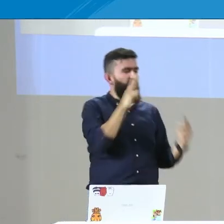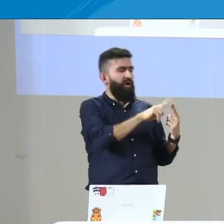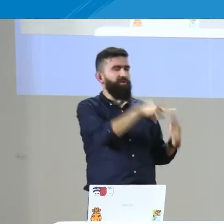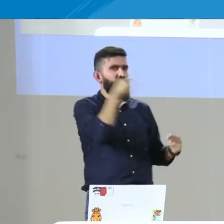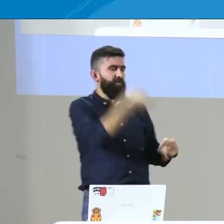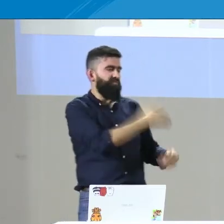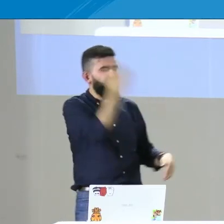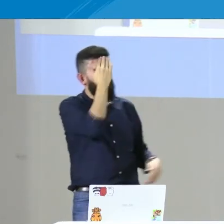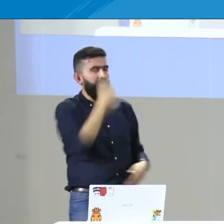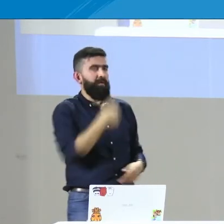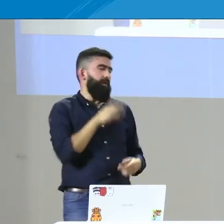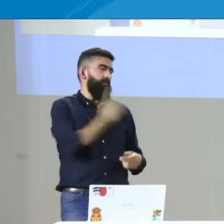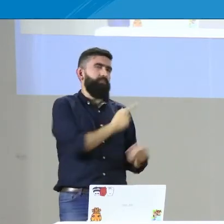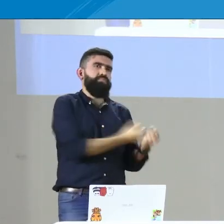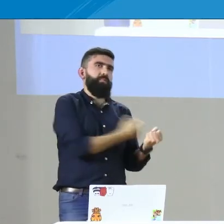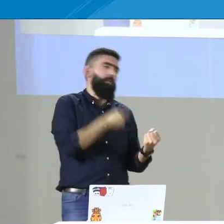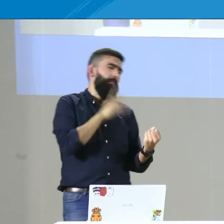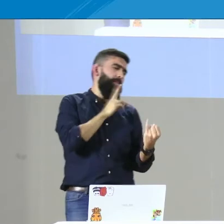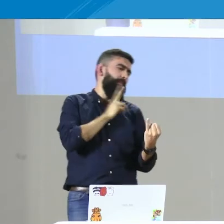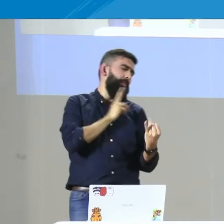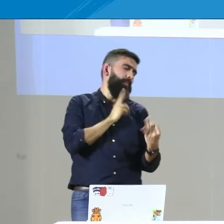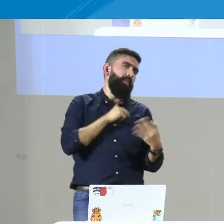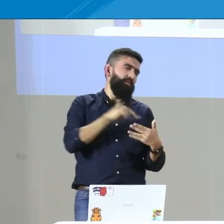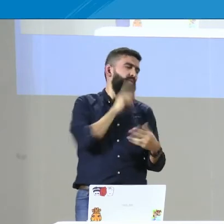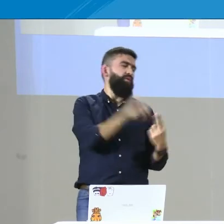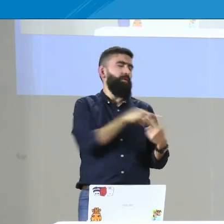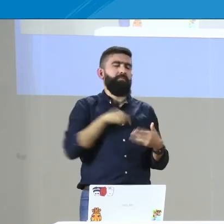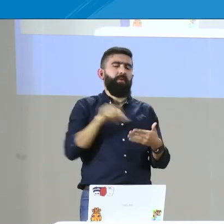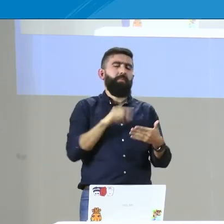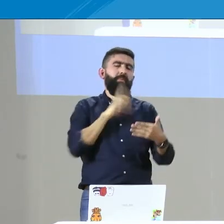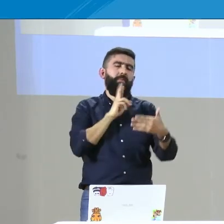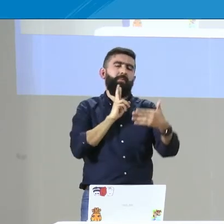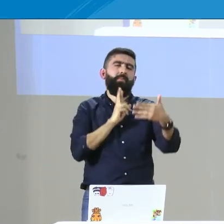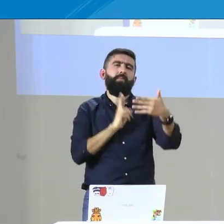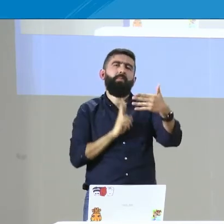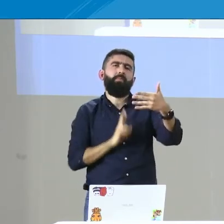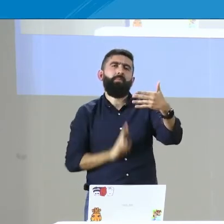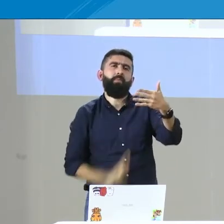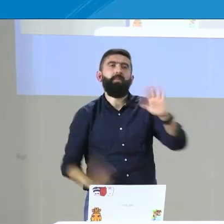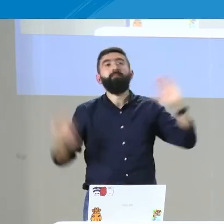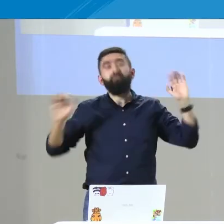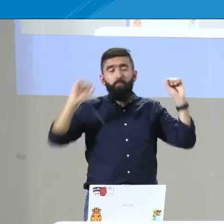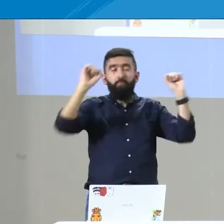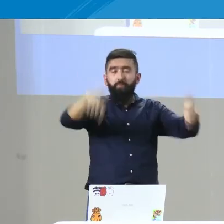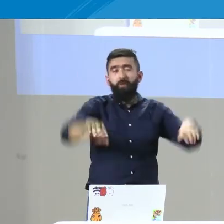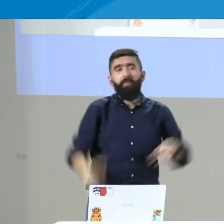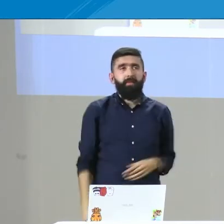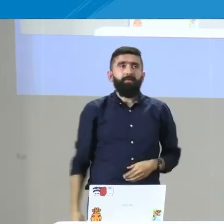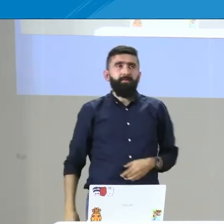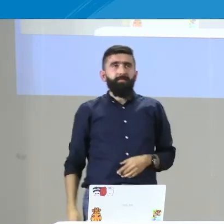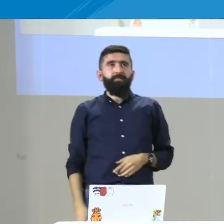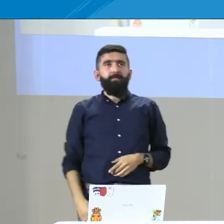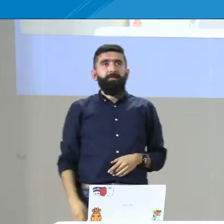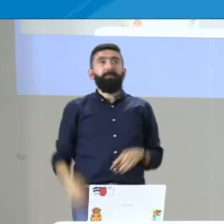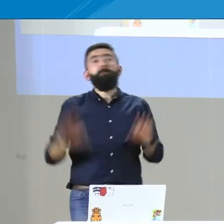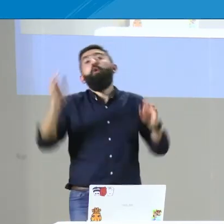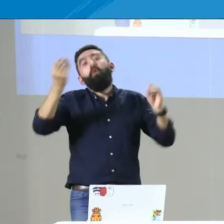que esté, entonces, también lo pueden realizar. Si el niño lo puede hacer, entonces, sería genial que lo hiciera, pero si no, estaría en apoyo con su tutor, con